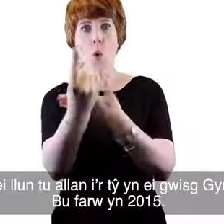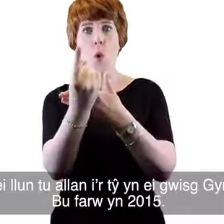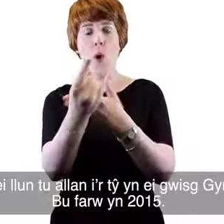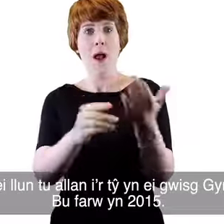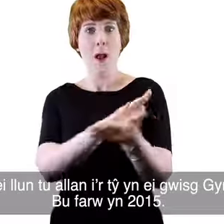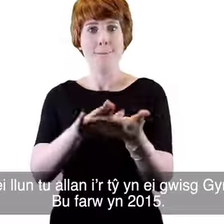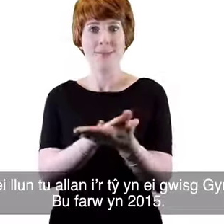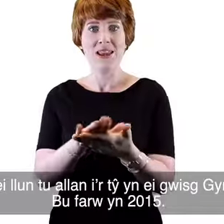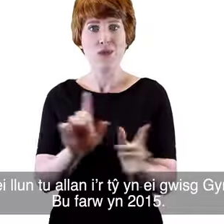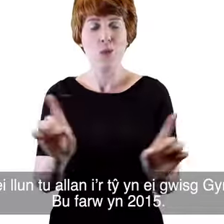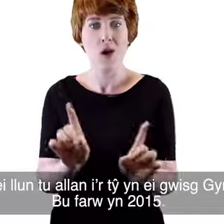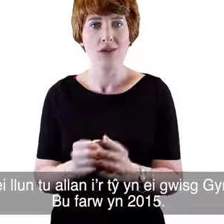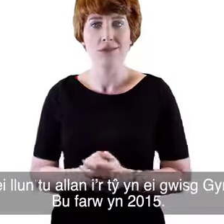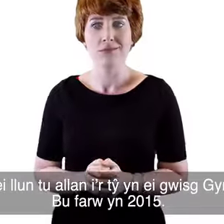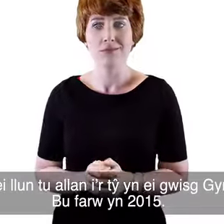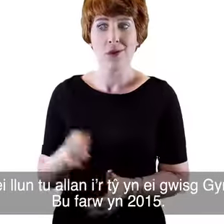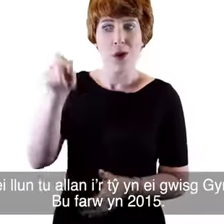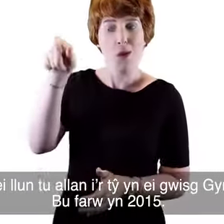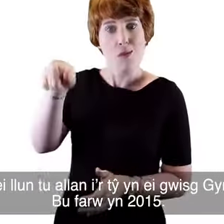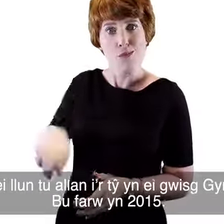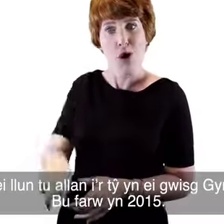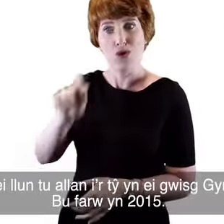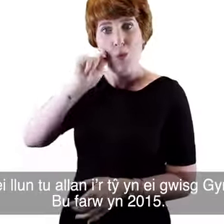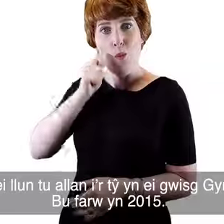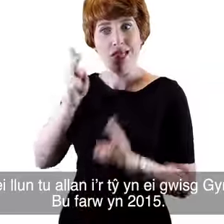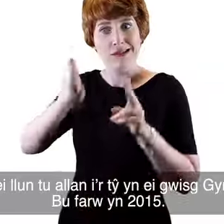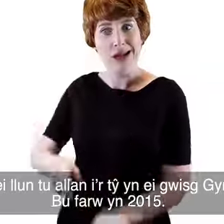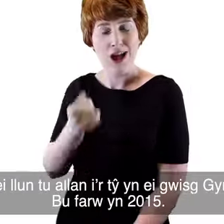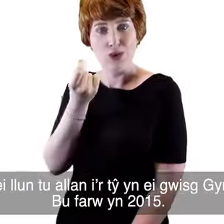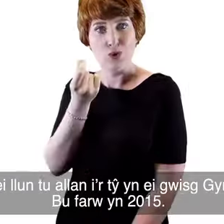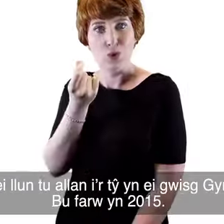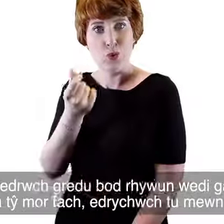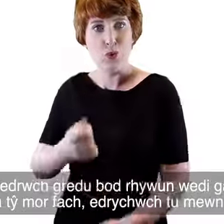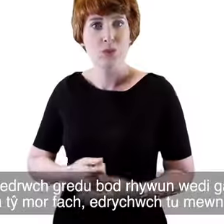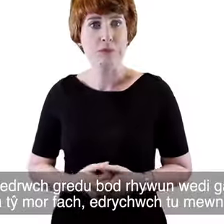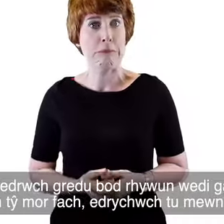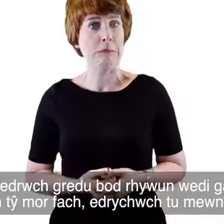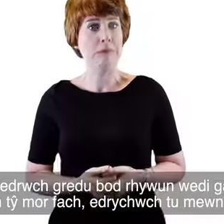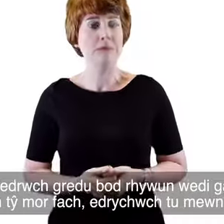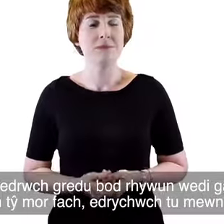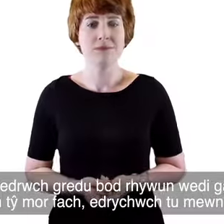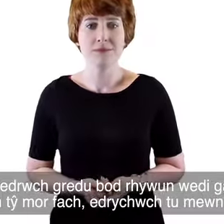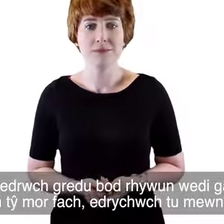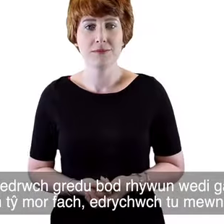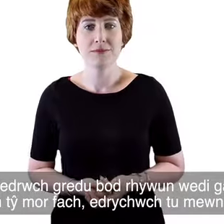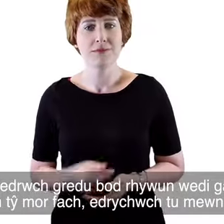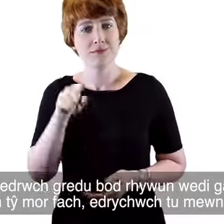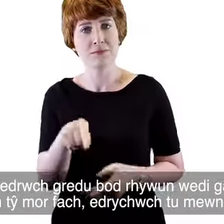allan i'r ty yn ei gwisg Gymreig. Bydd arwy'n 2015. Os na fedrwch gredi bod rhywun wedi gallu